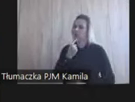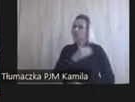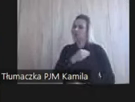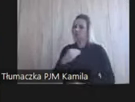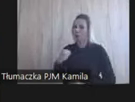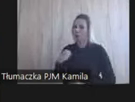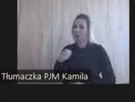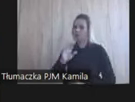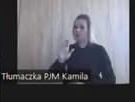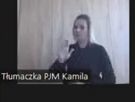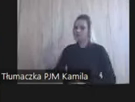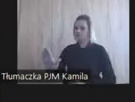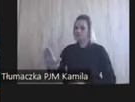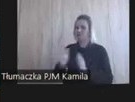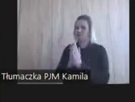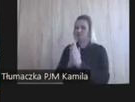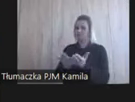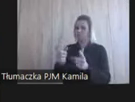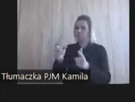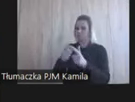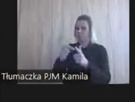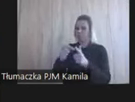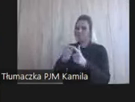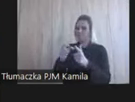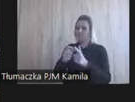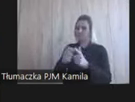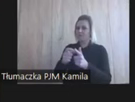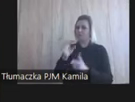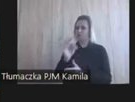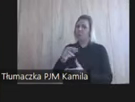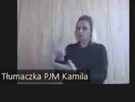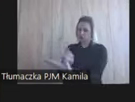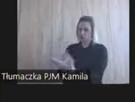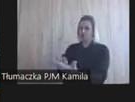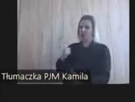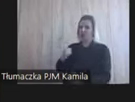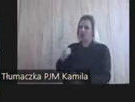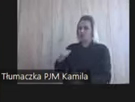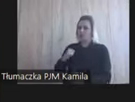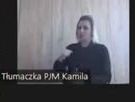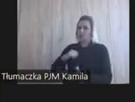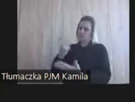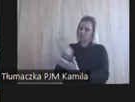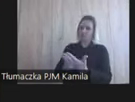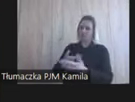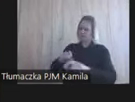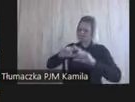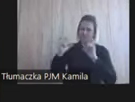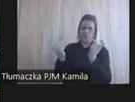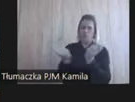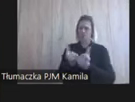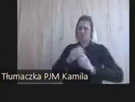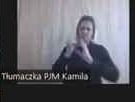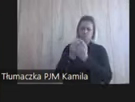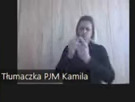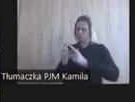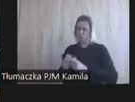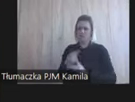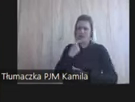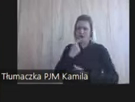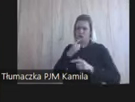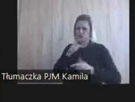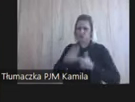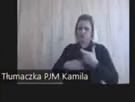języka polskiego pana Kopalińskiego. I czytaj sobie ten słownik, to masz pełną wykładnię lingwistyczną. Nie,